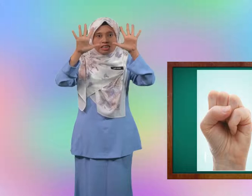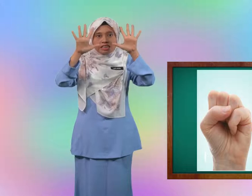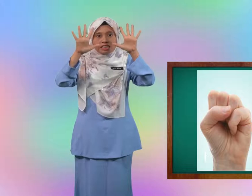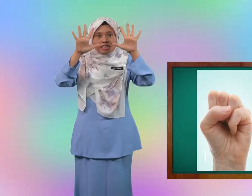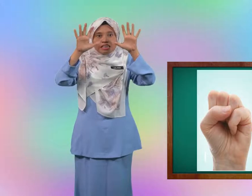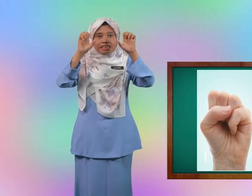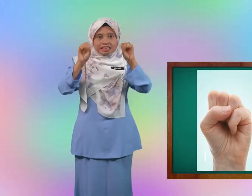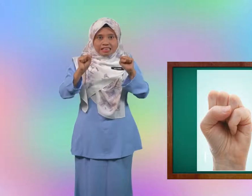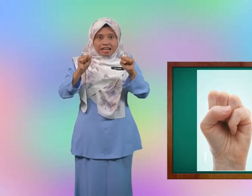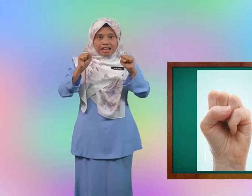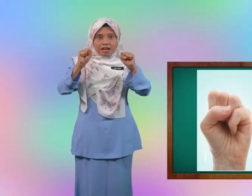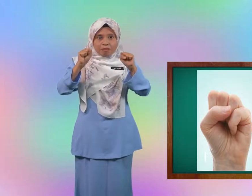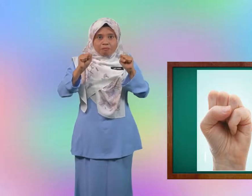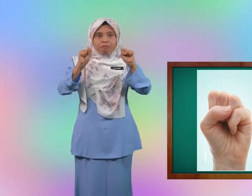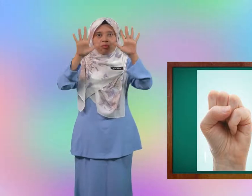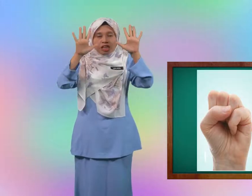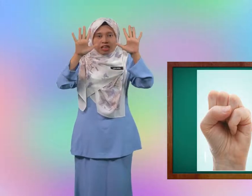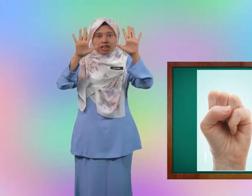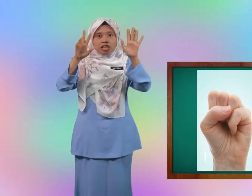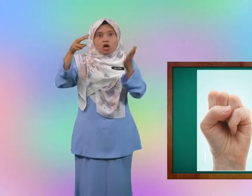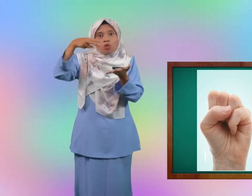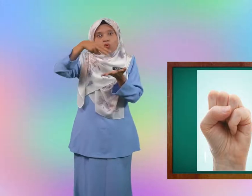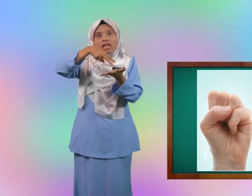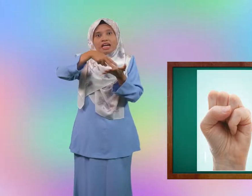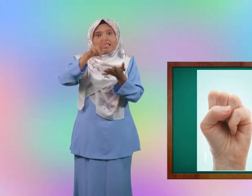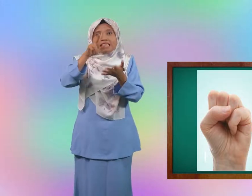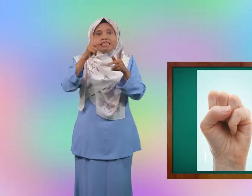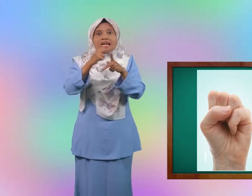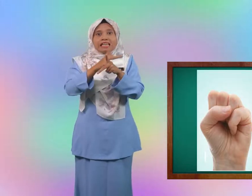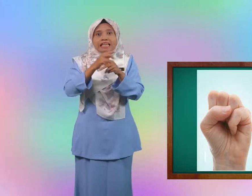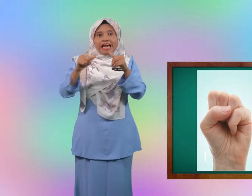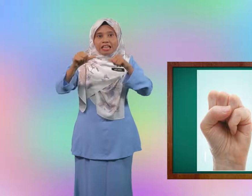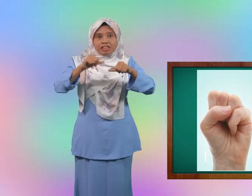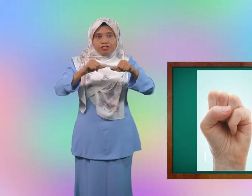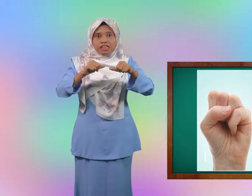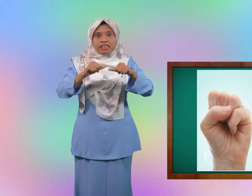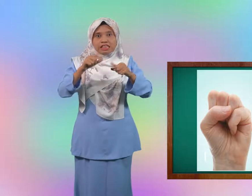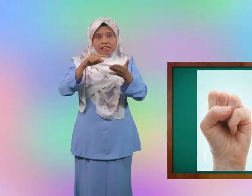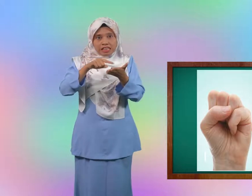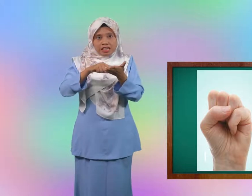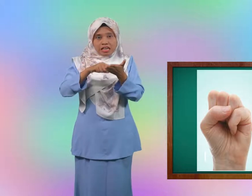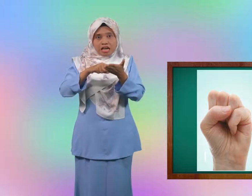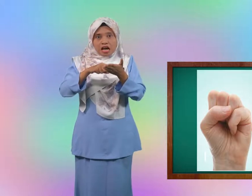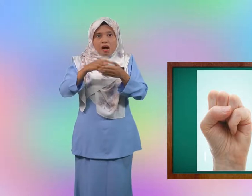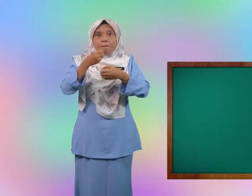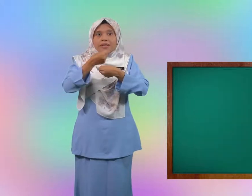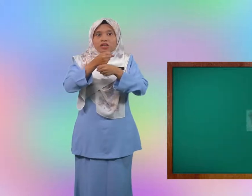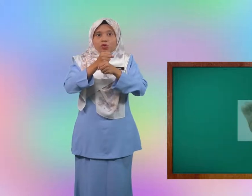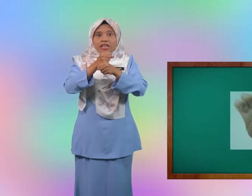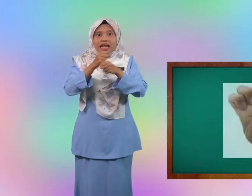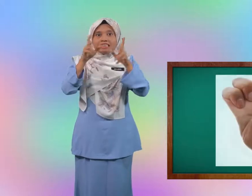Genggam buka. Ulang tiga kali aktiviti ini. Bentukkan